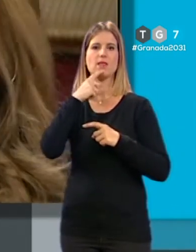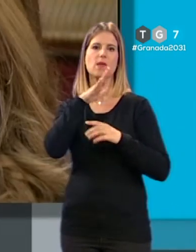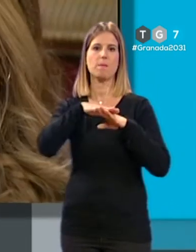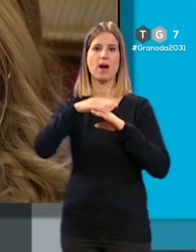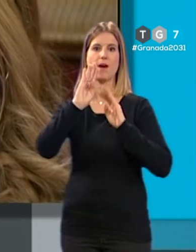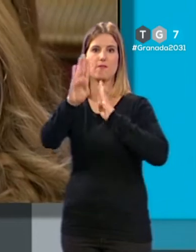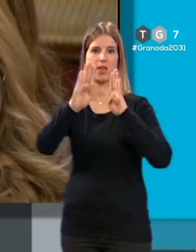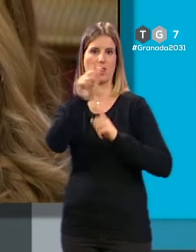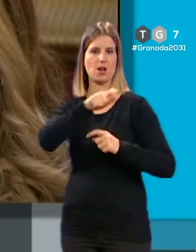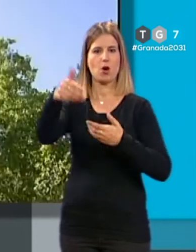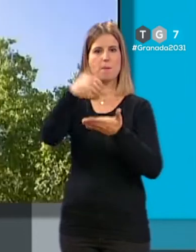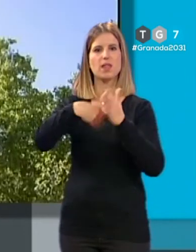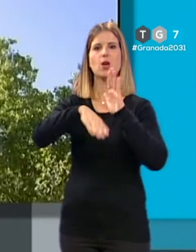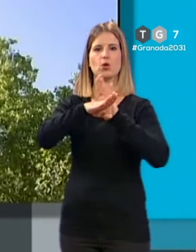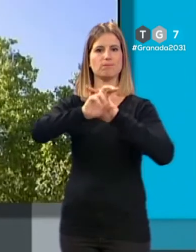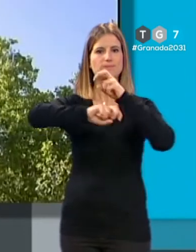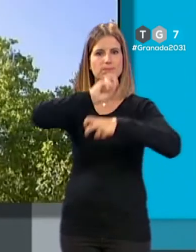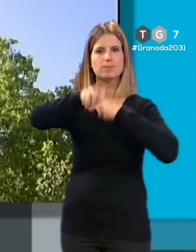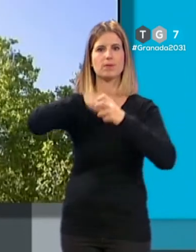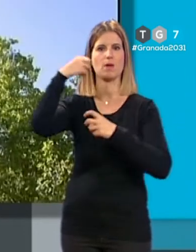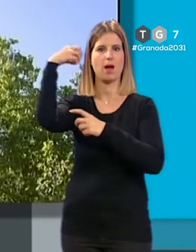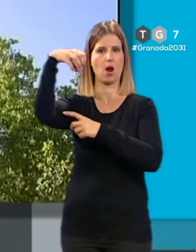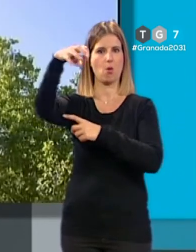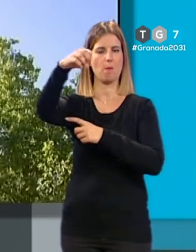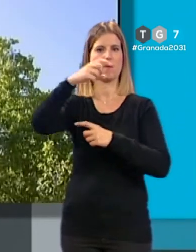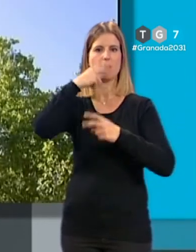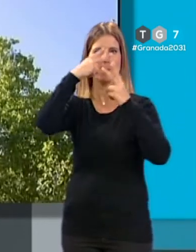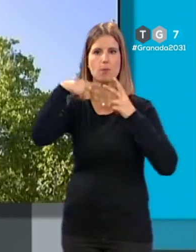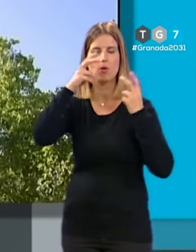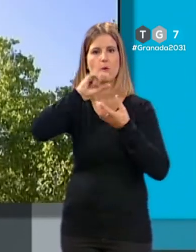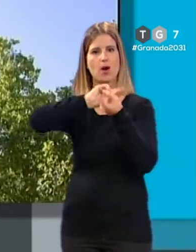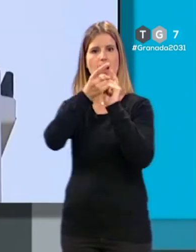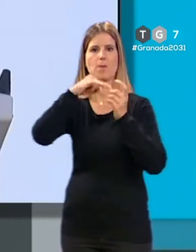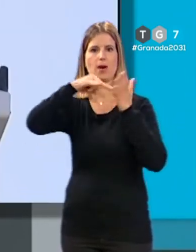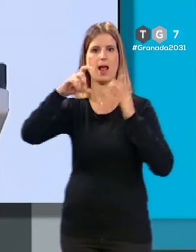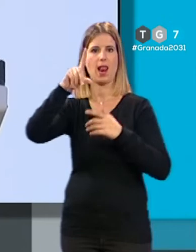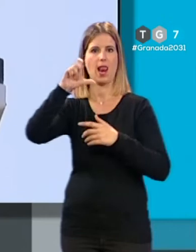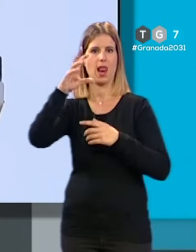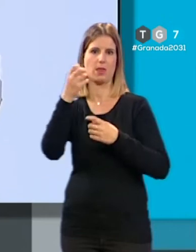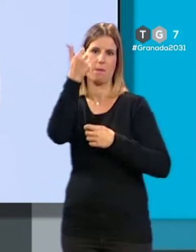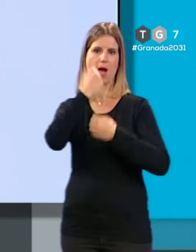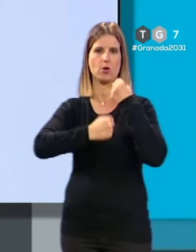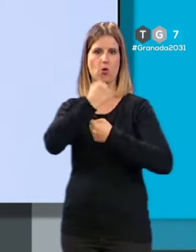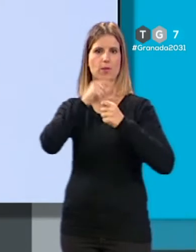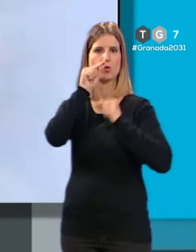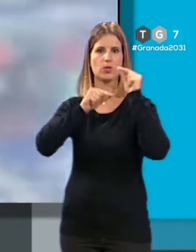van a continuar con la renovación del alumbrado público mediante la instalación de energía LED mucho más económica y menos contaminante.